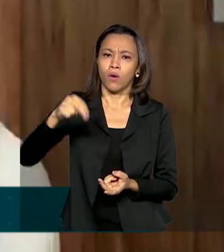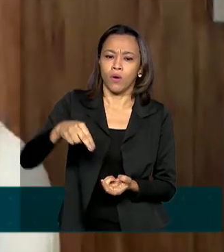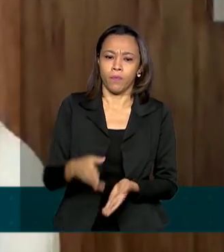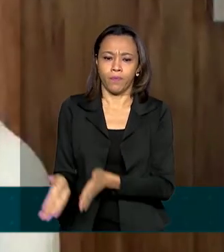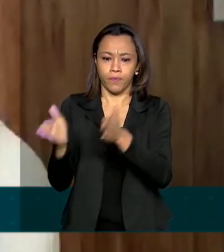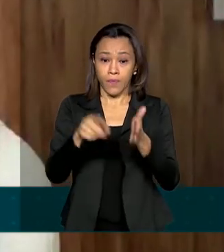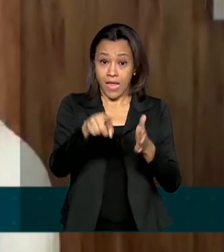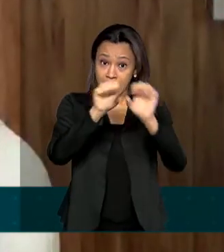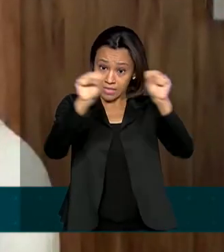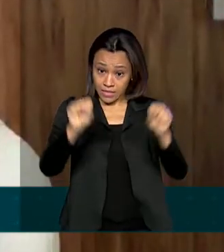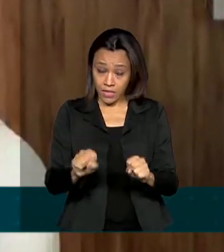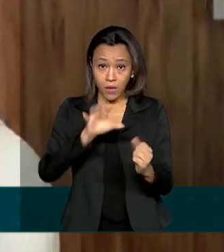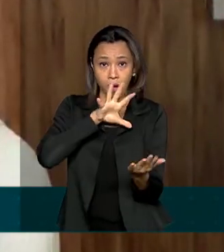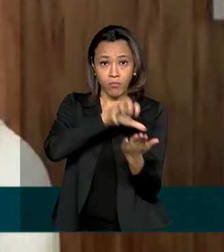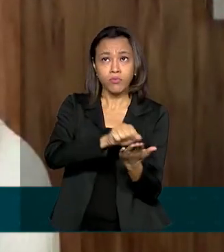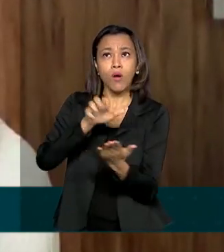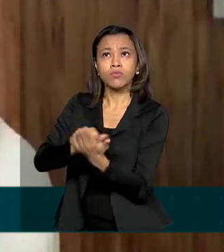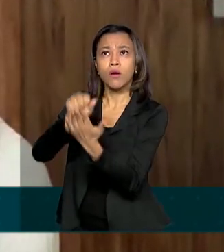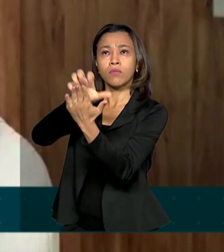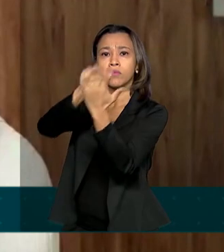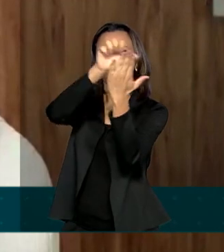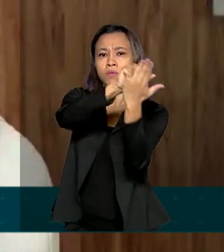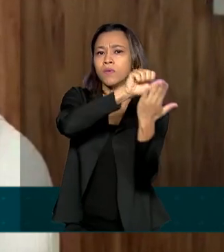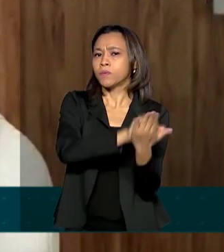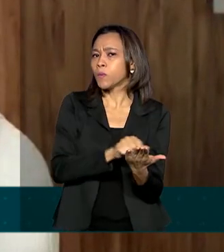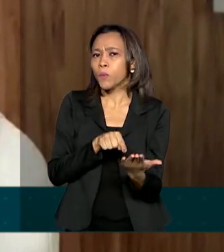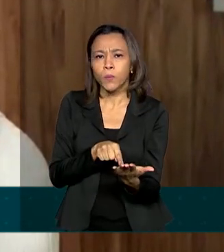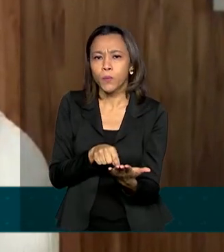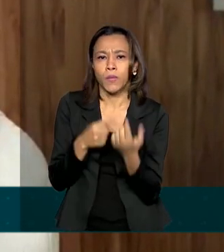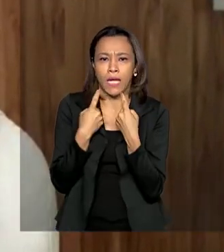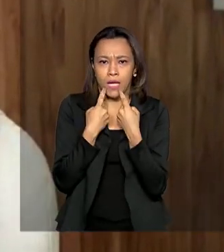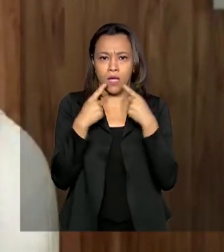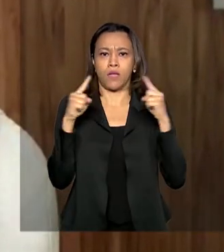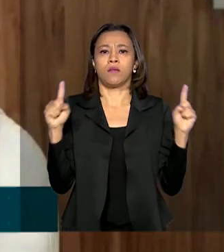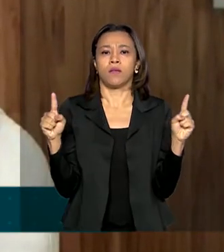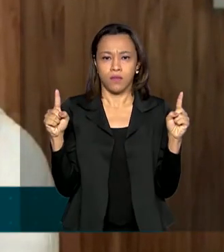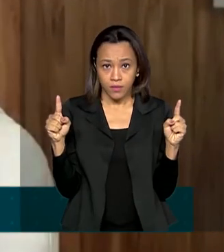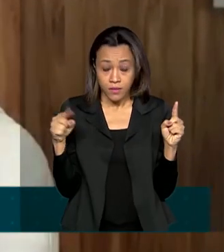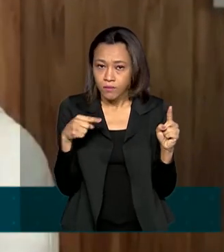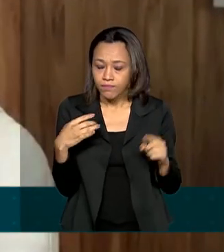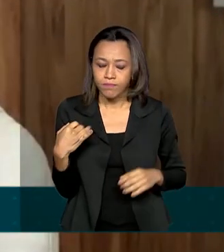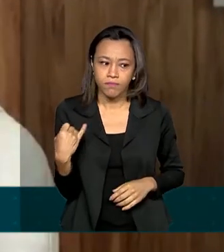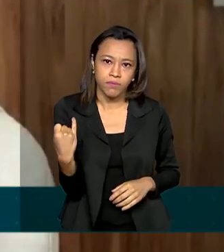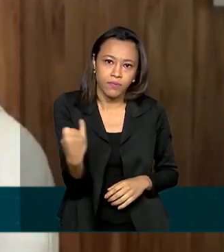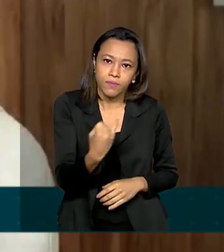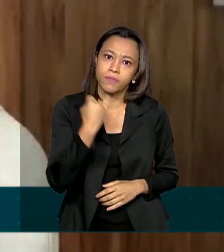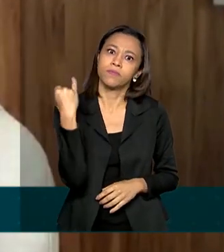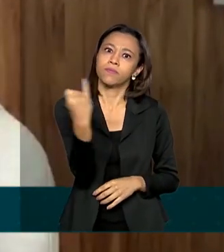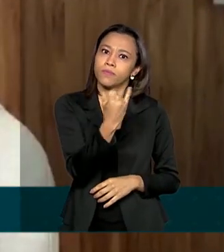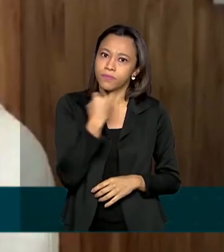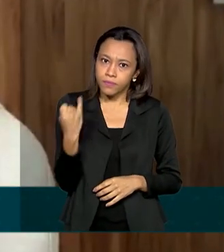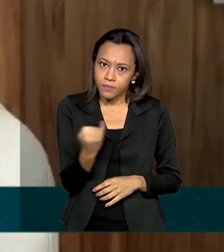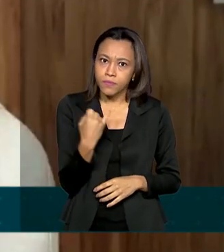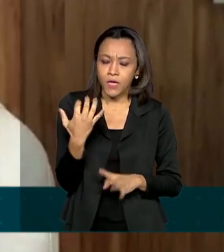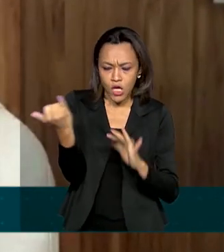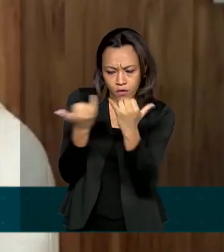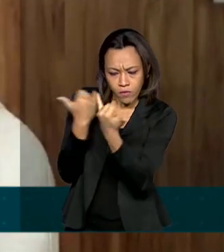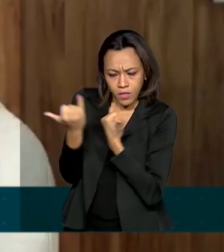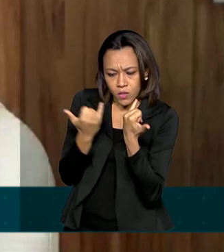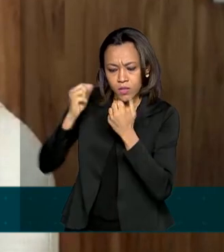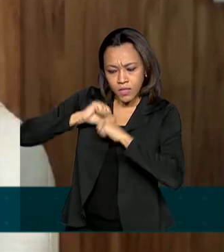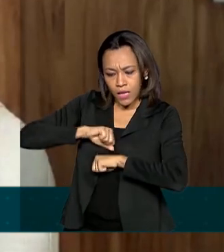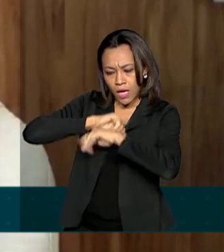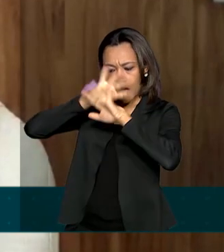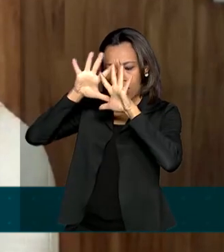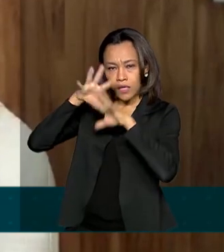publicar esses cadastros de reclamações fundamentadas, que é tão importante para dar informação, transparência para a